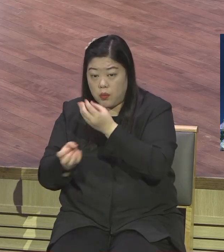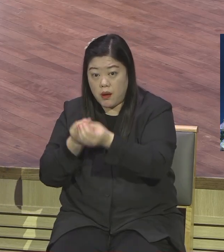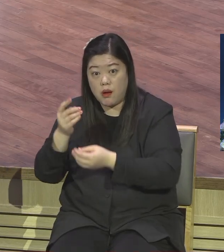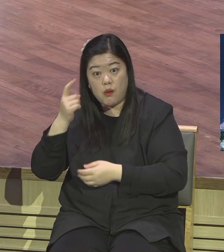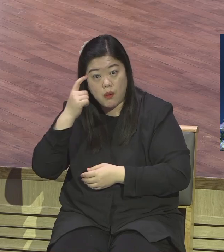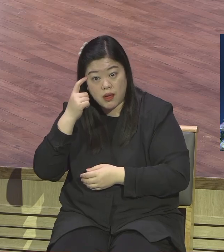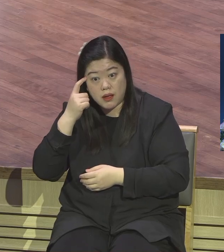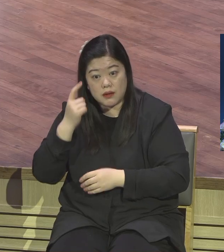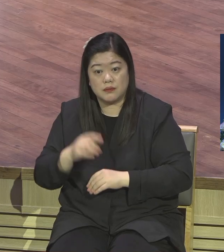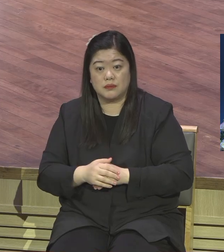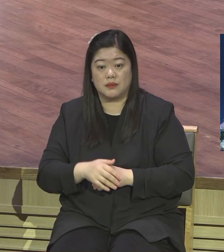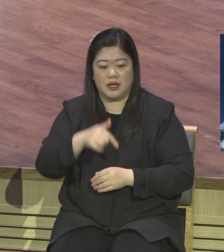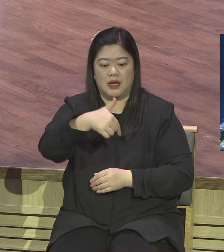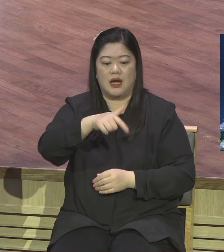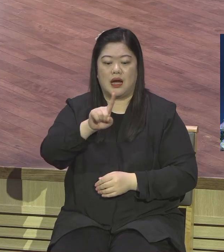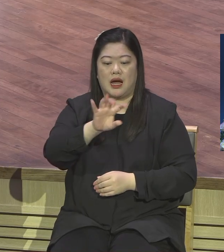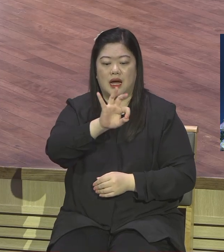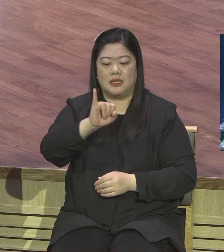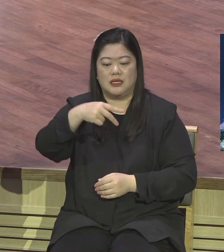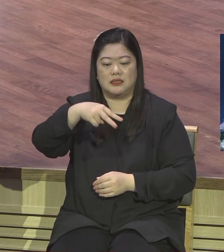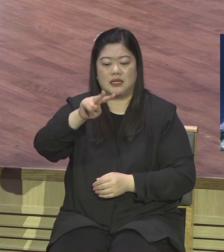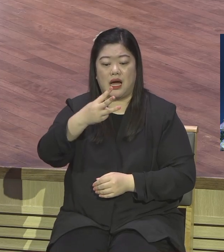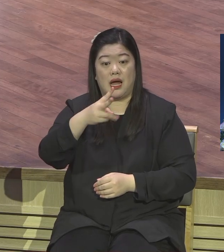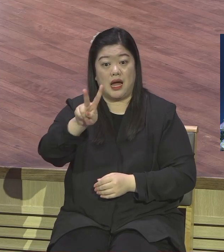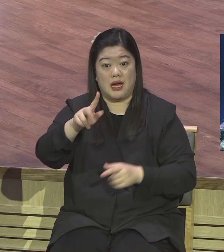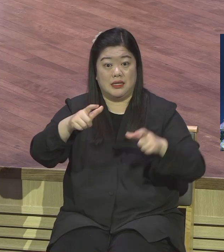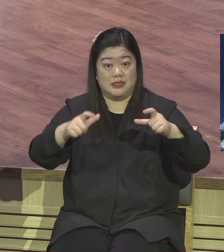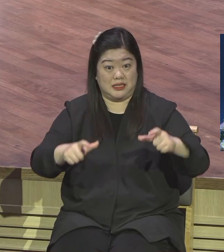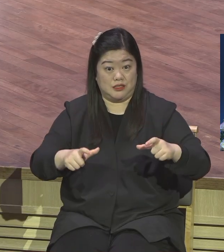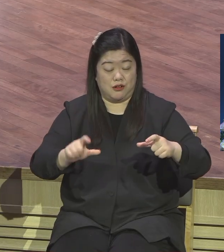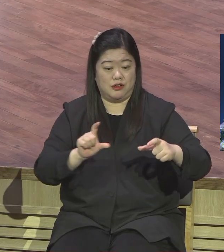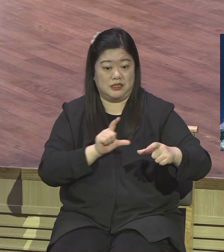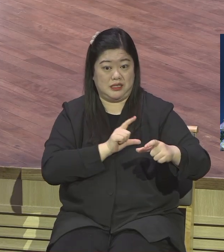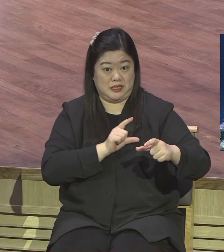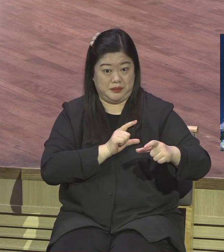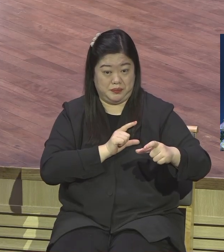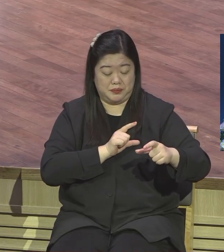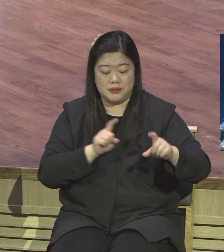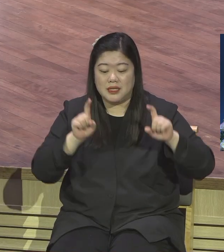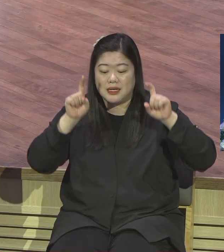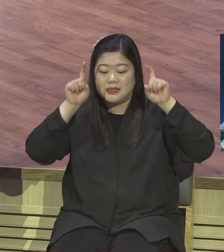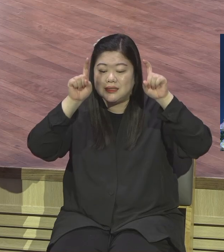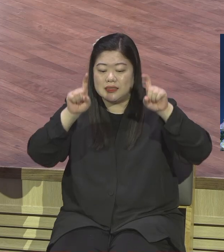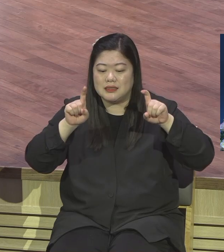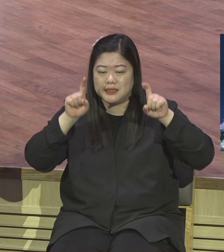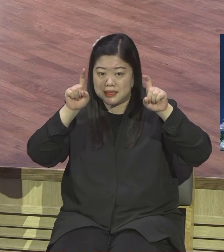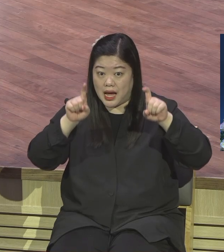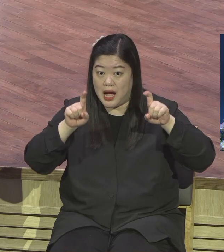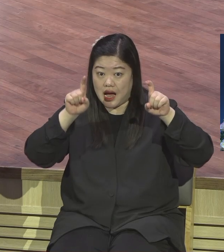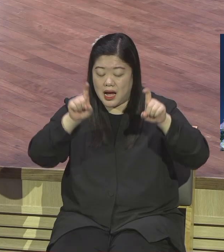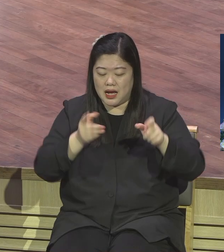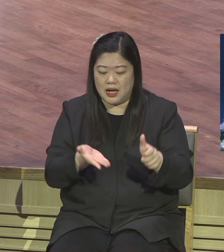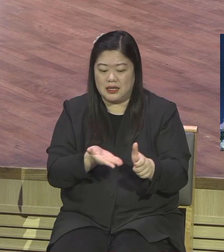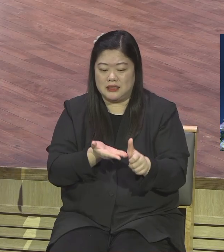지명은 파나스라는 목양의 신의 이름이에요 그러니까 그 지역이 원래